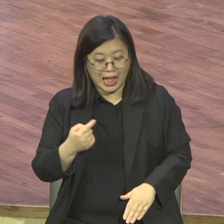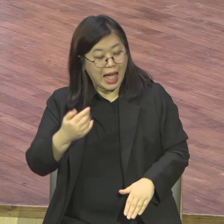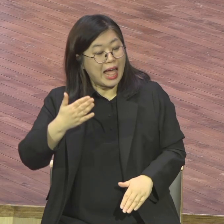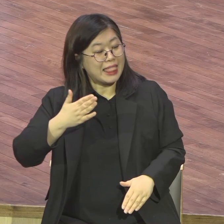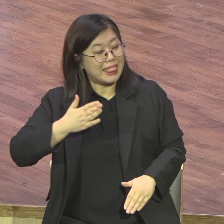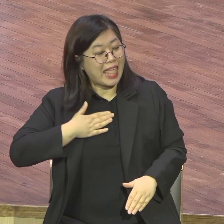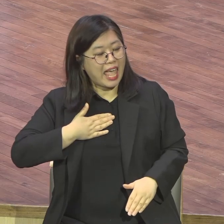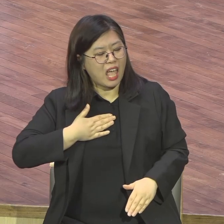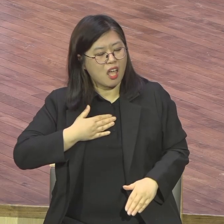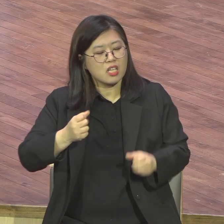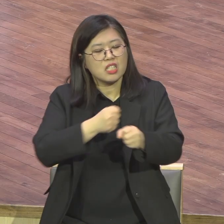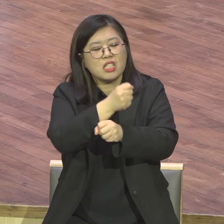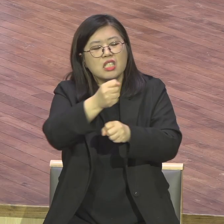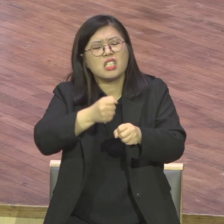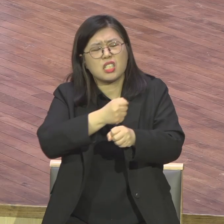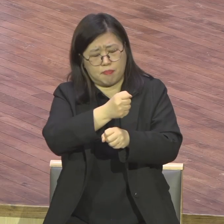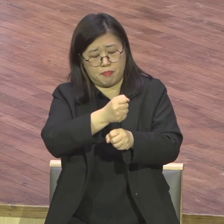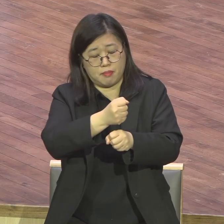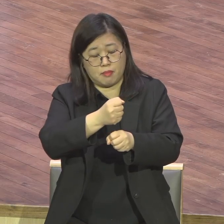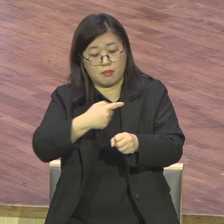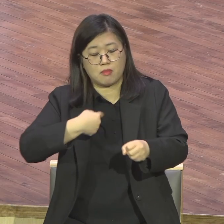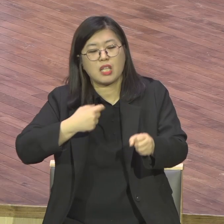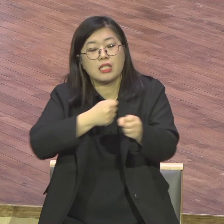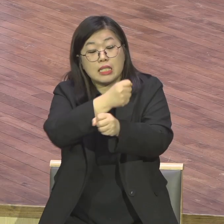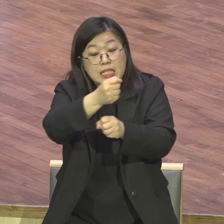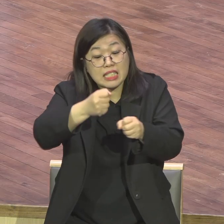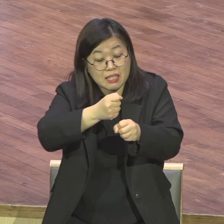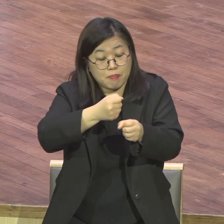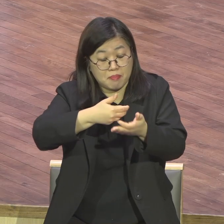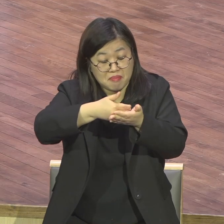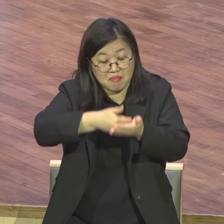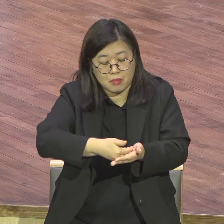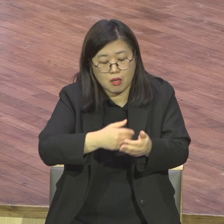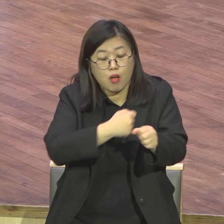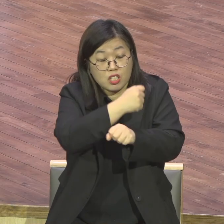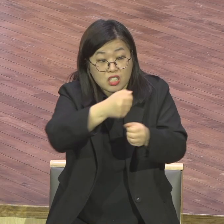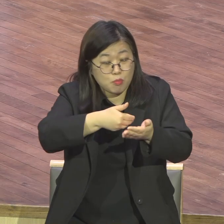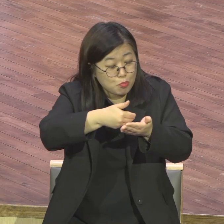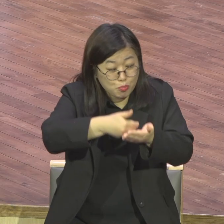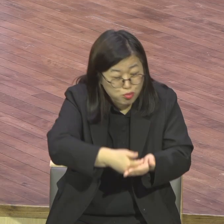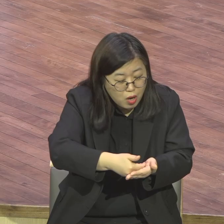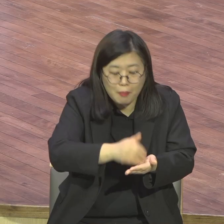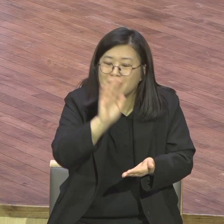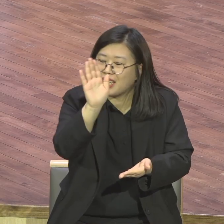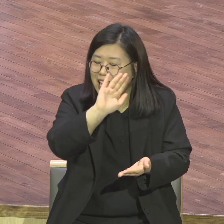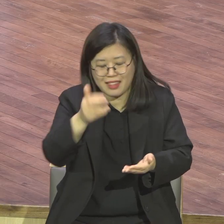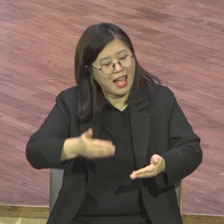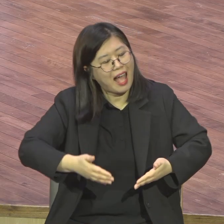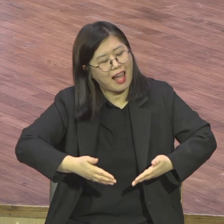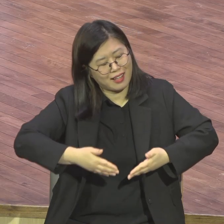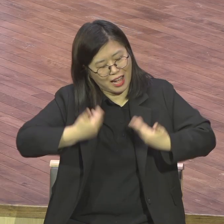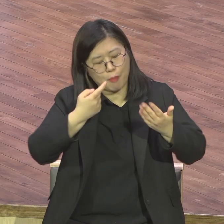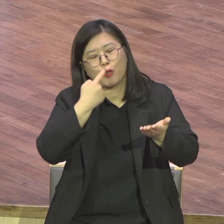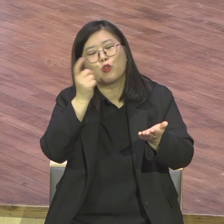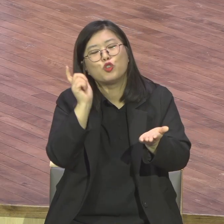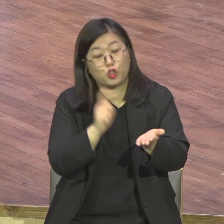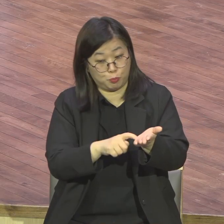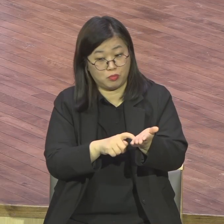가벼운이라 그랬어요. 직분은 짐이야. 짐은 짐인데 그것이 쉽고 가볍다. 어떻게